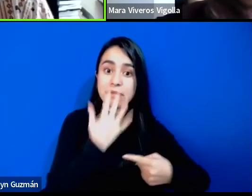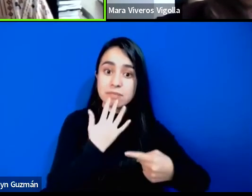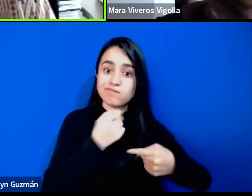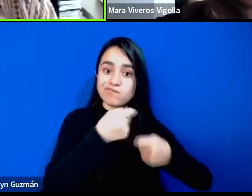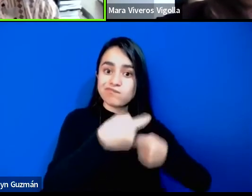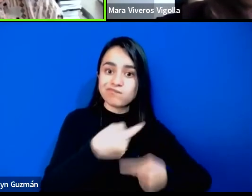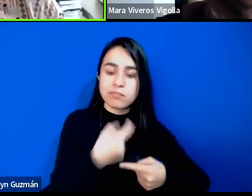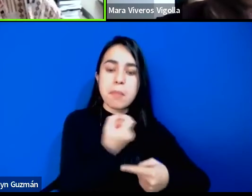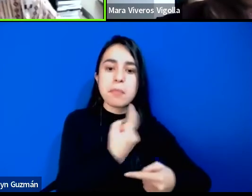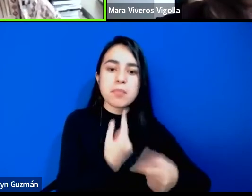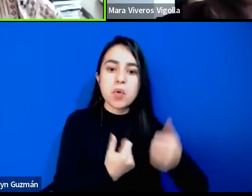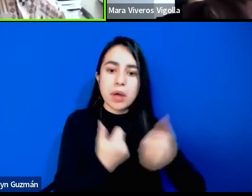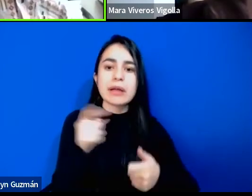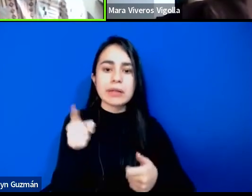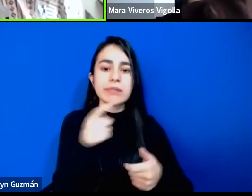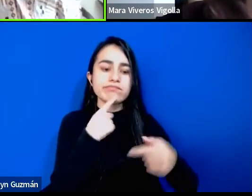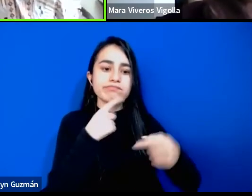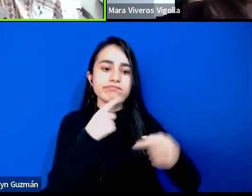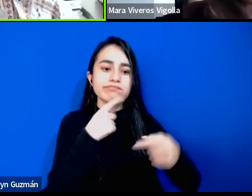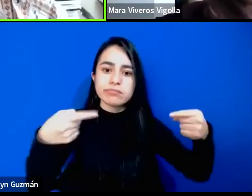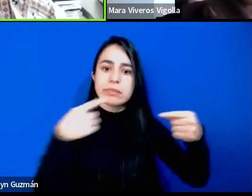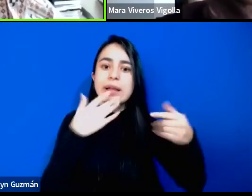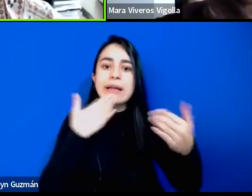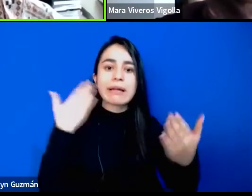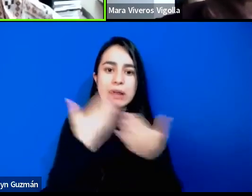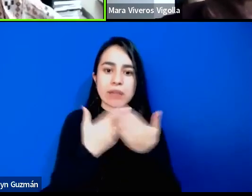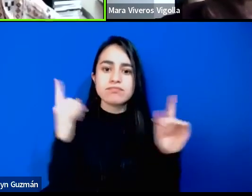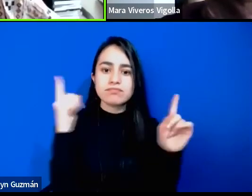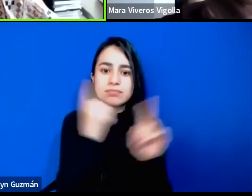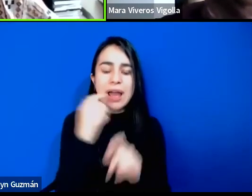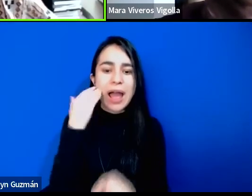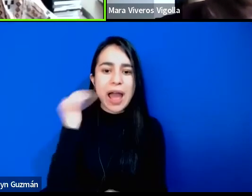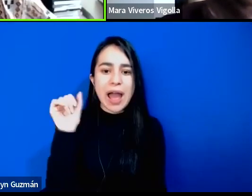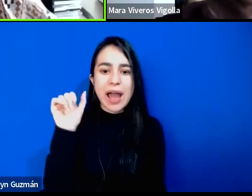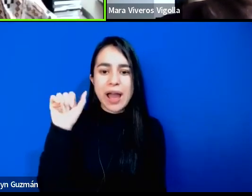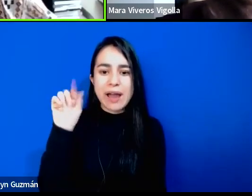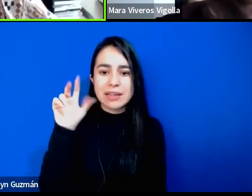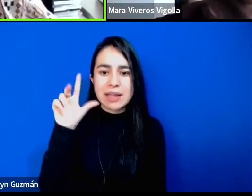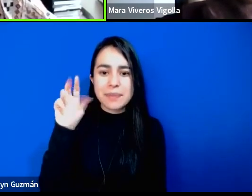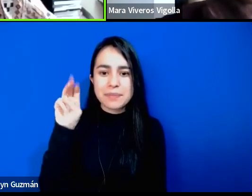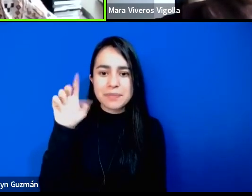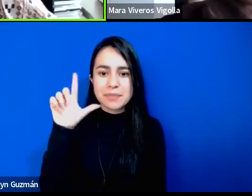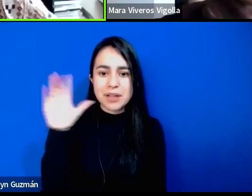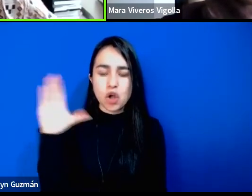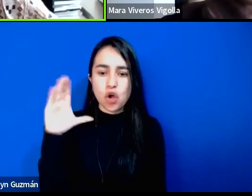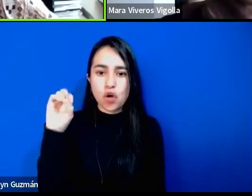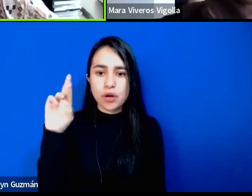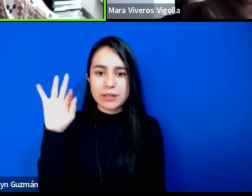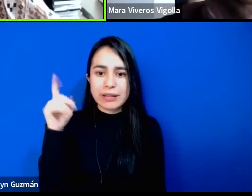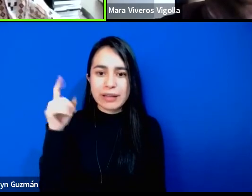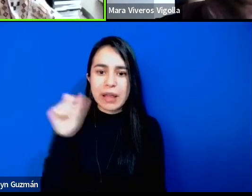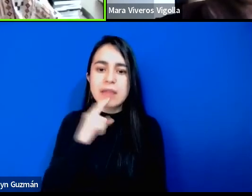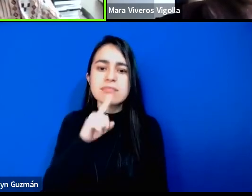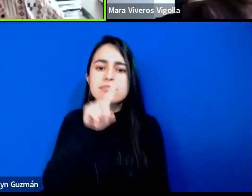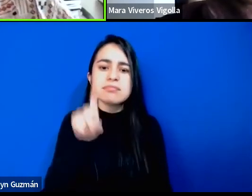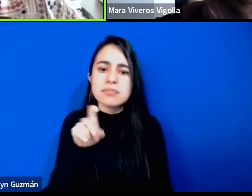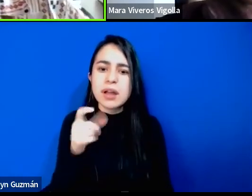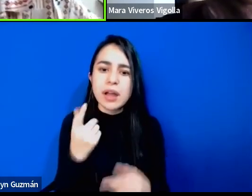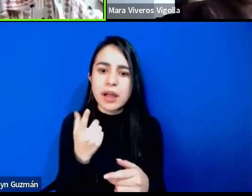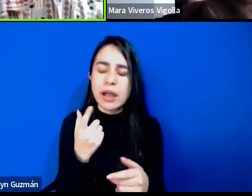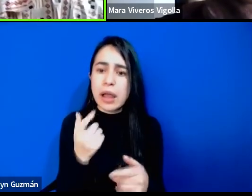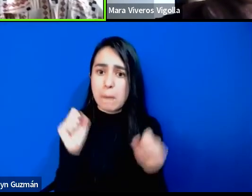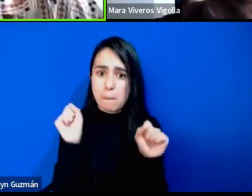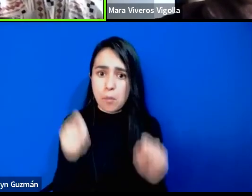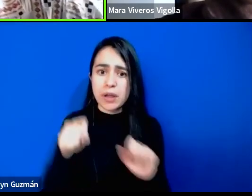agradecen la reflexión a Bellamy Ortega pregunta podrían abundar